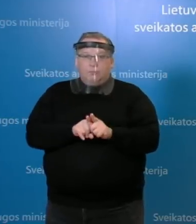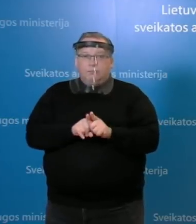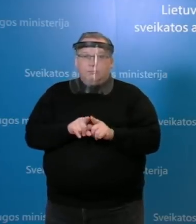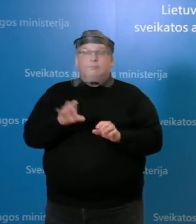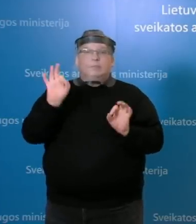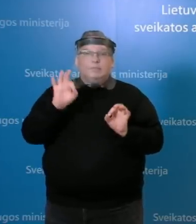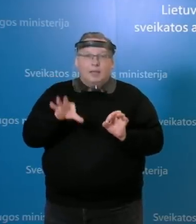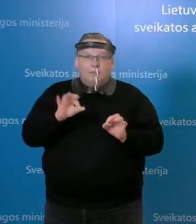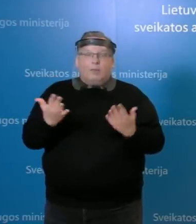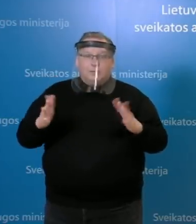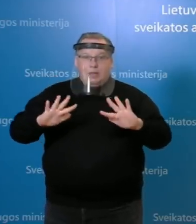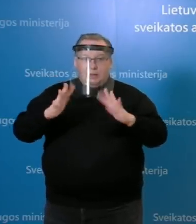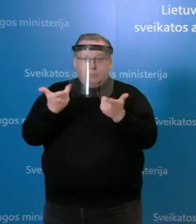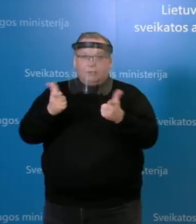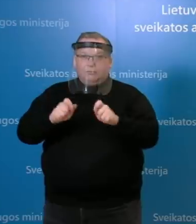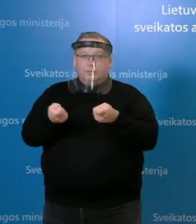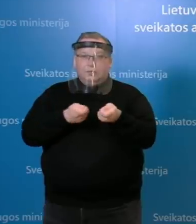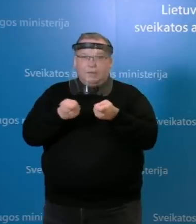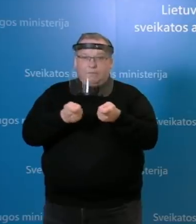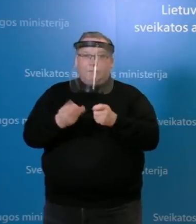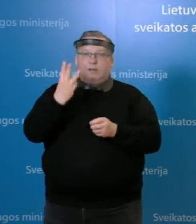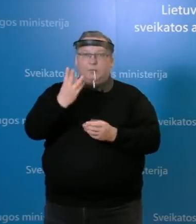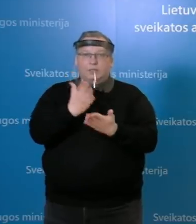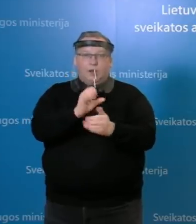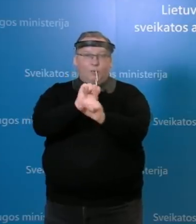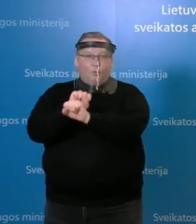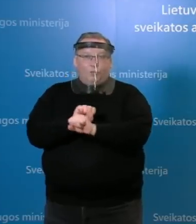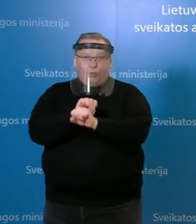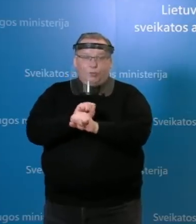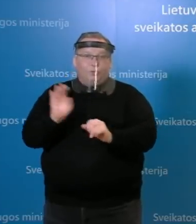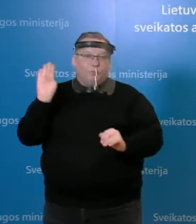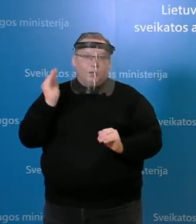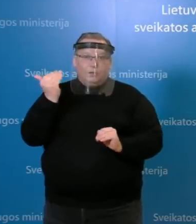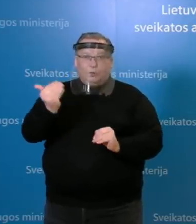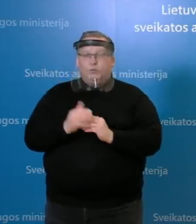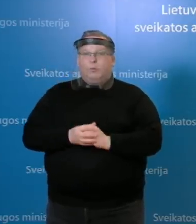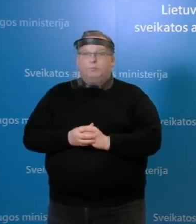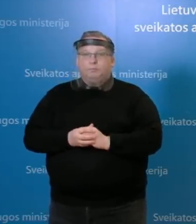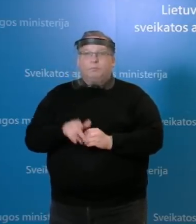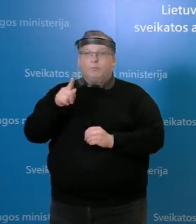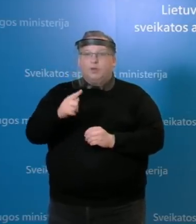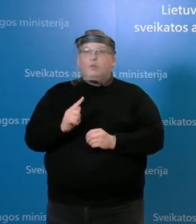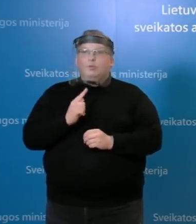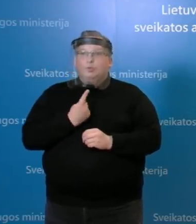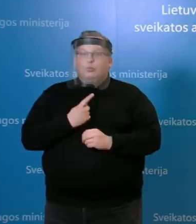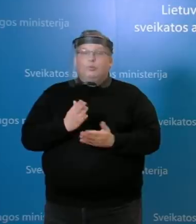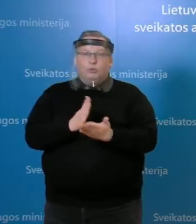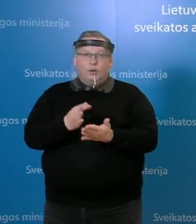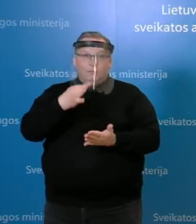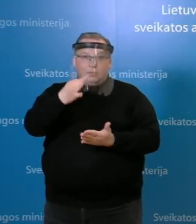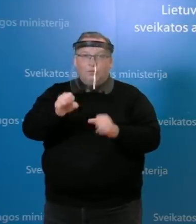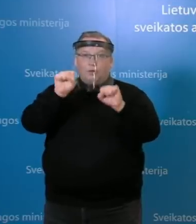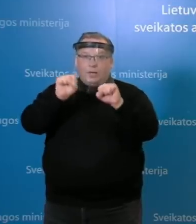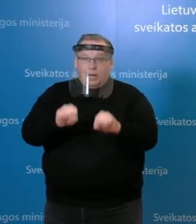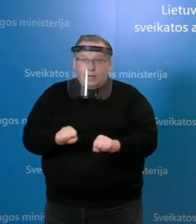atveju, juolab, kad visi savivaldybės yra kurortinės? Na tai iš tikrųjų čia sudėtinga ir paaiškinti, kadangi gali